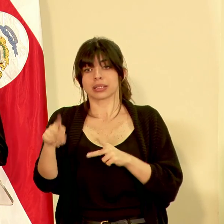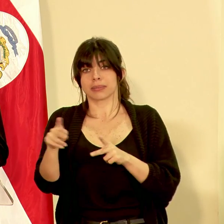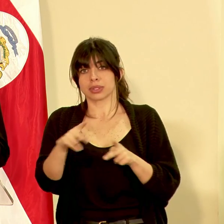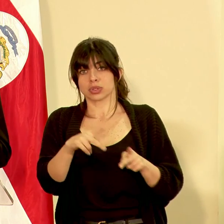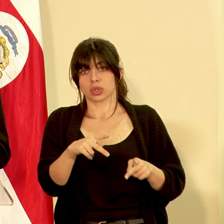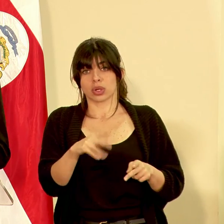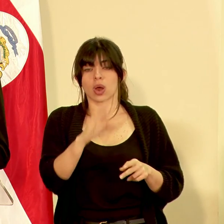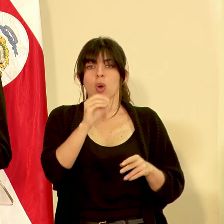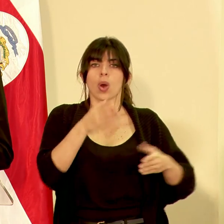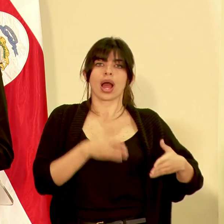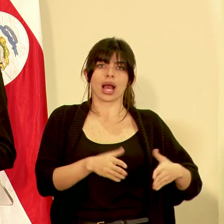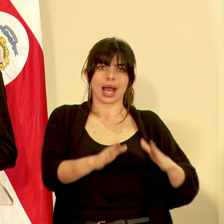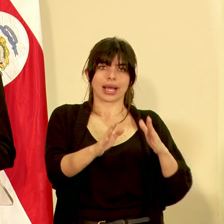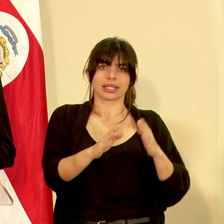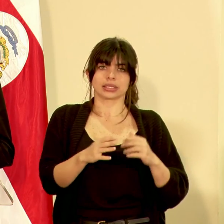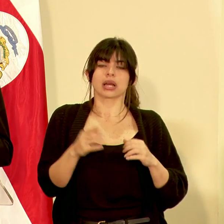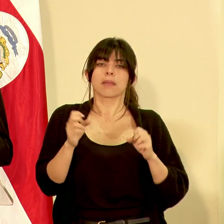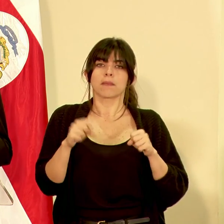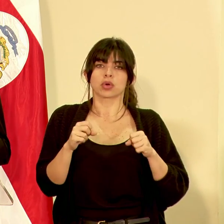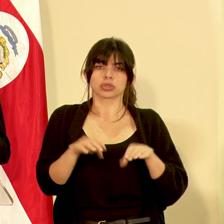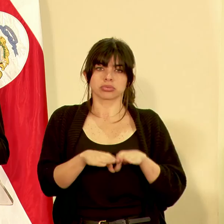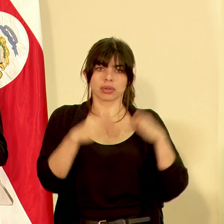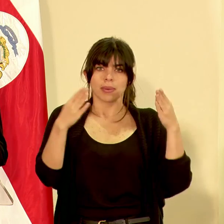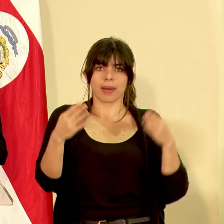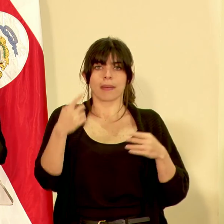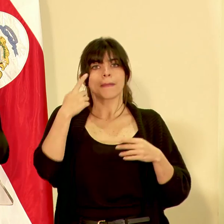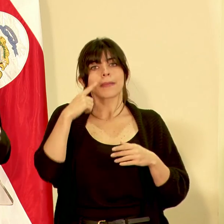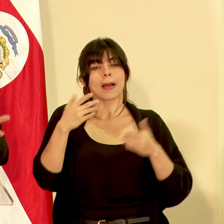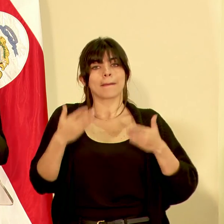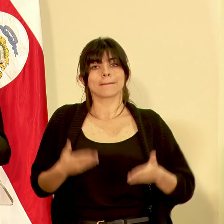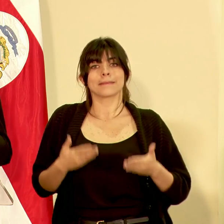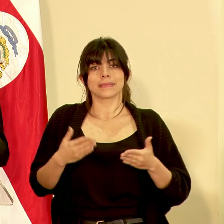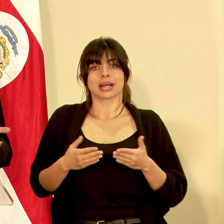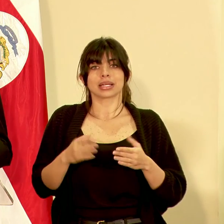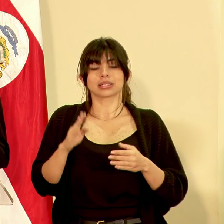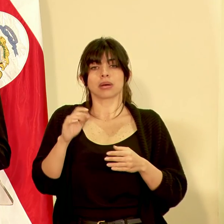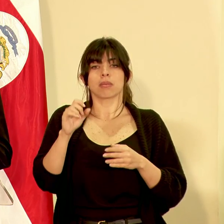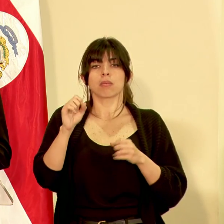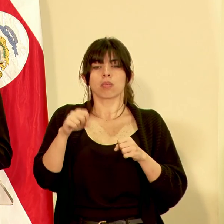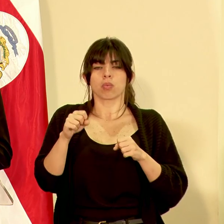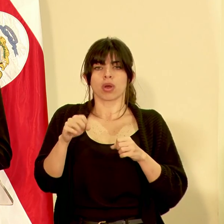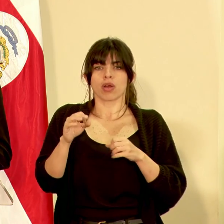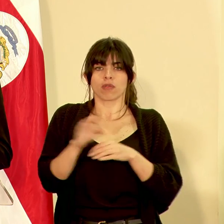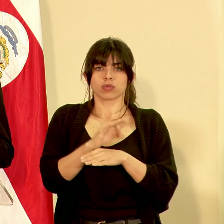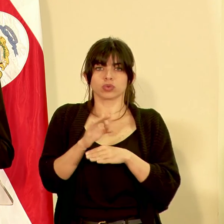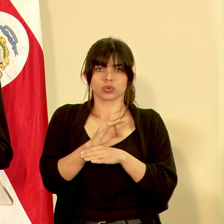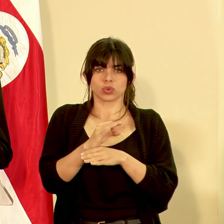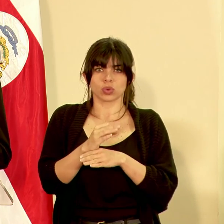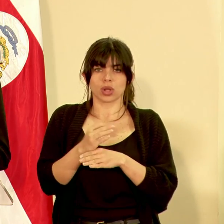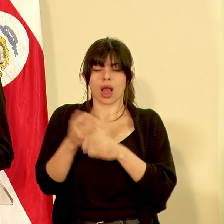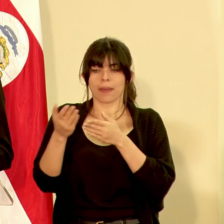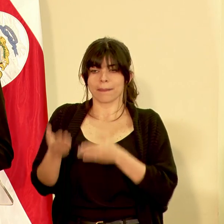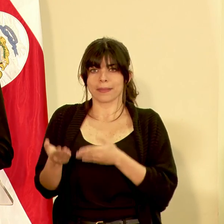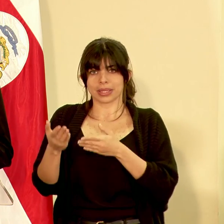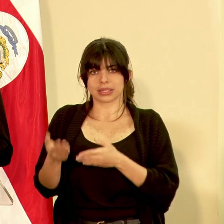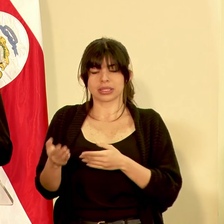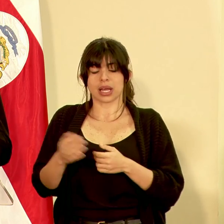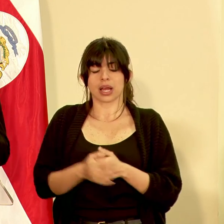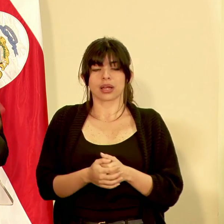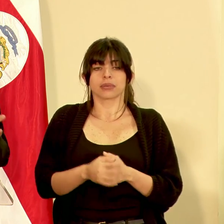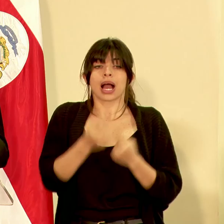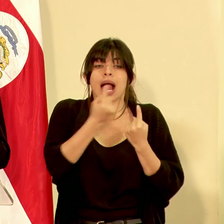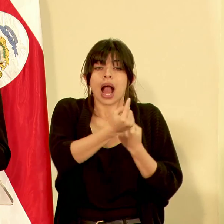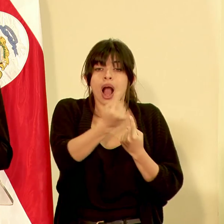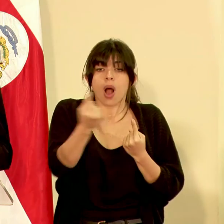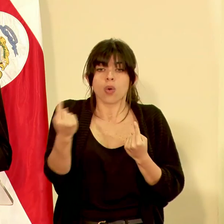en carreteras se está habilitando la posibilidad de que la pesa de búfalo pueda llegar a funcionar y dar la parte del pesaje claro